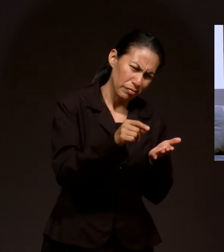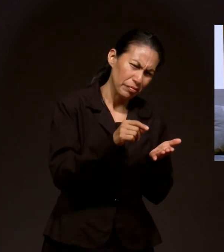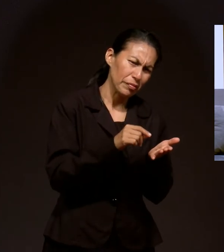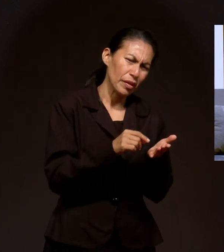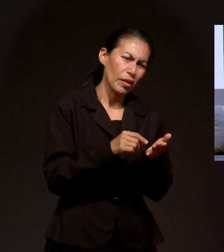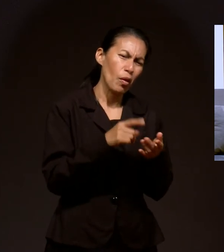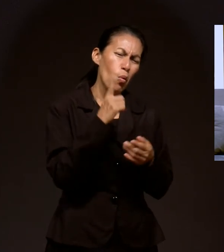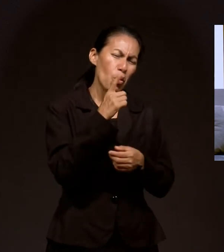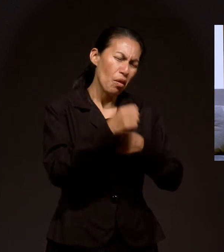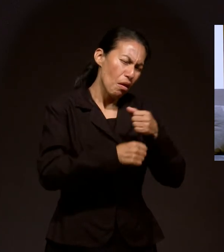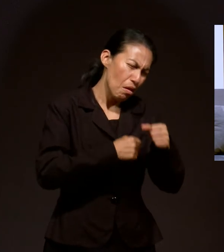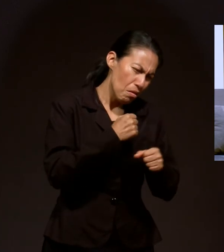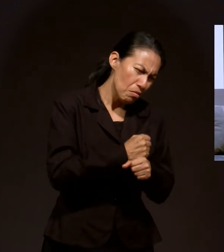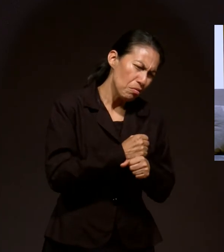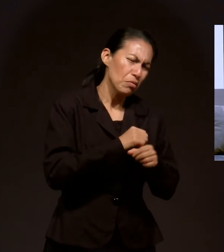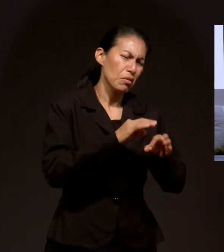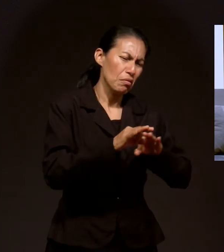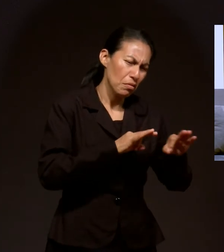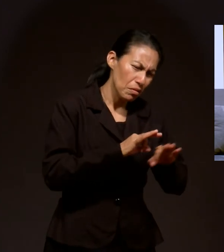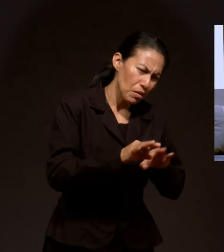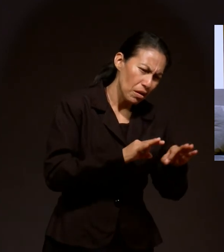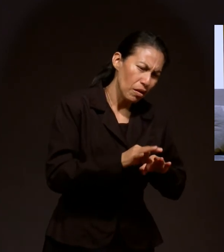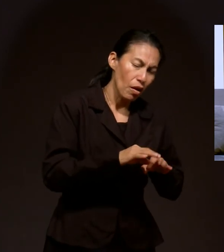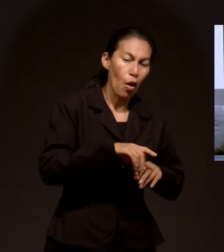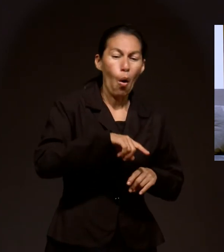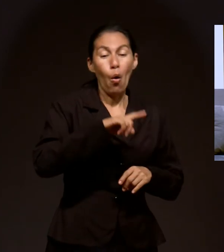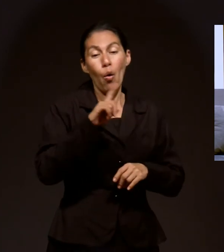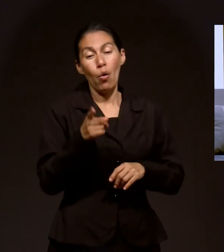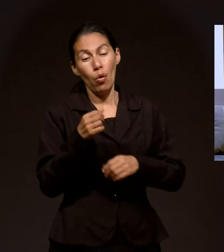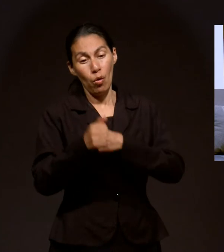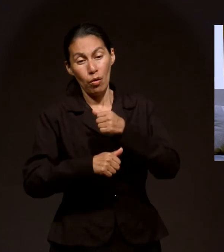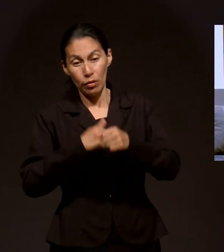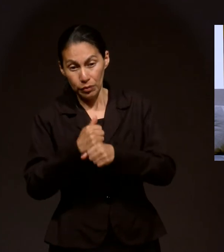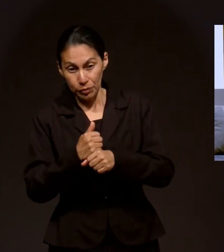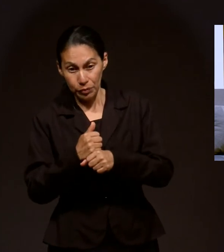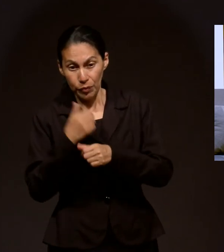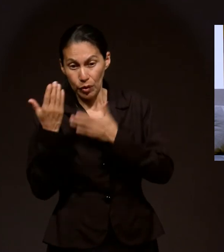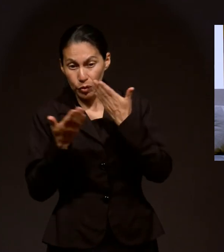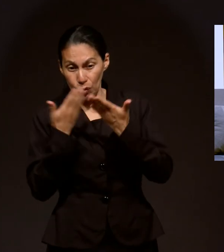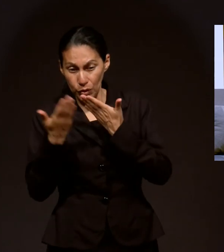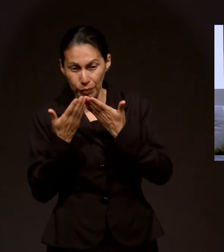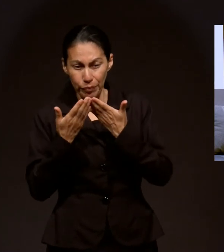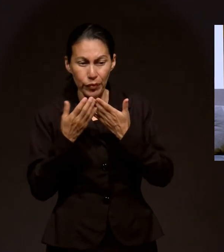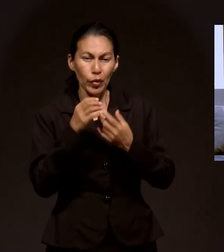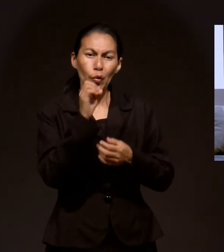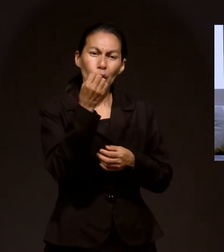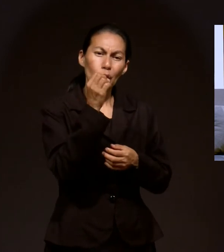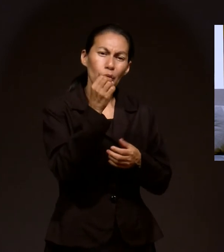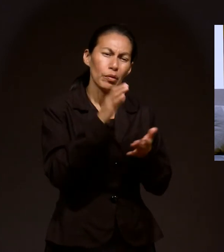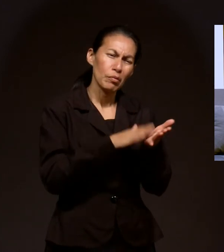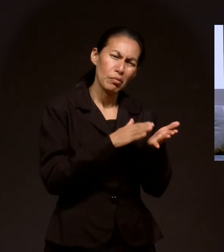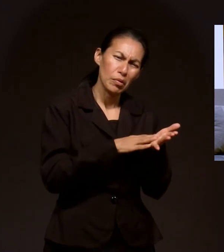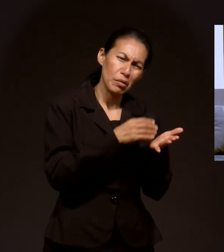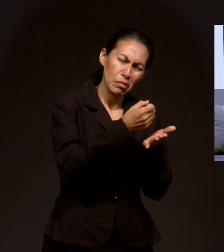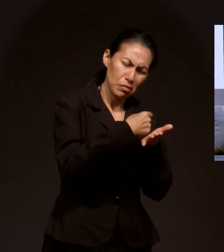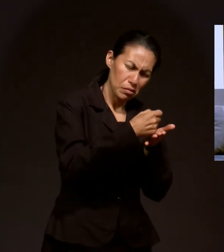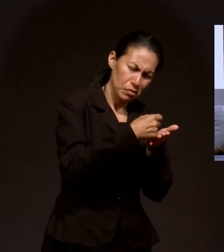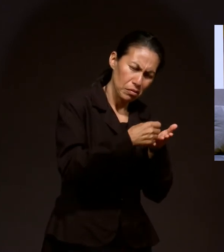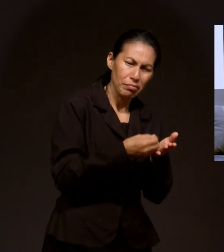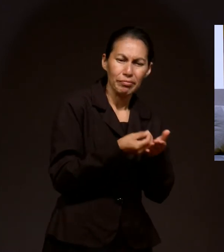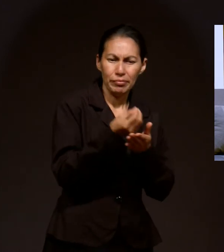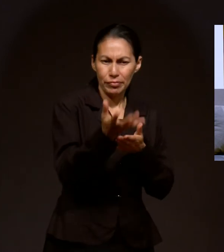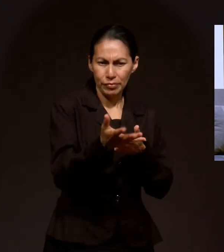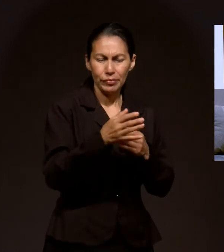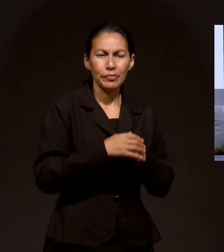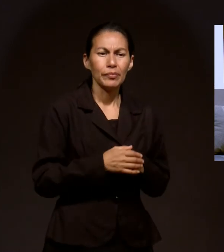industriales. Se trabaja un año y luego al otro se estudia y los papeles se enviaban en octubre. Pero